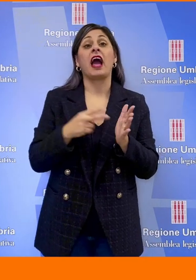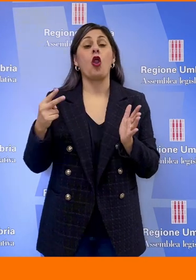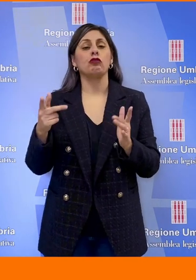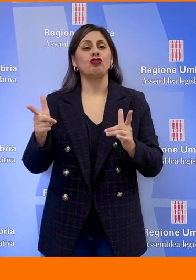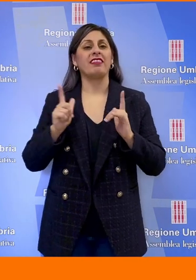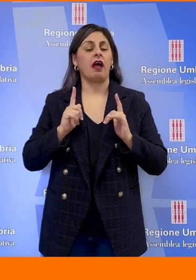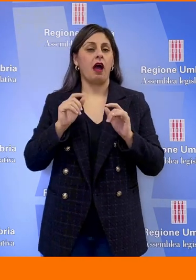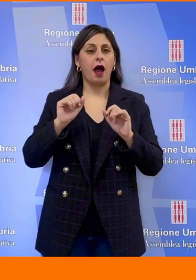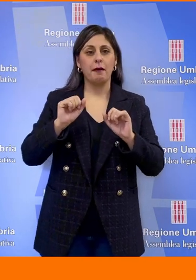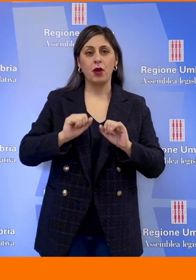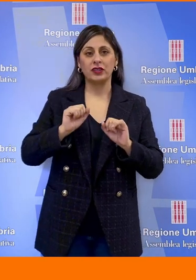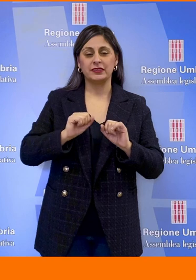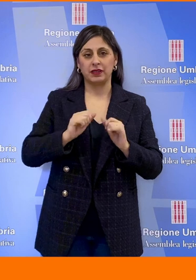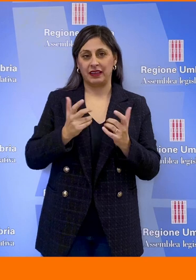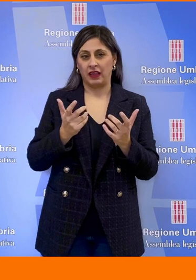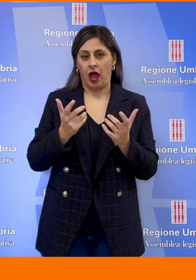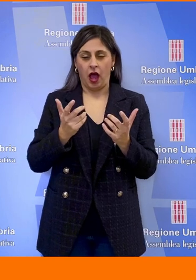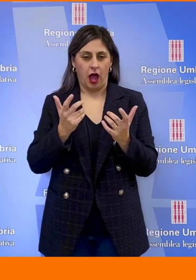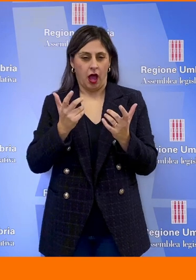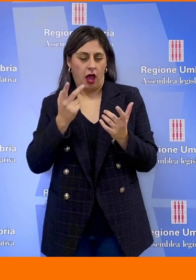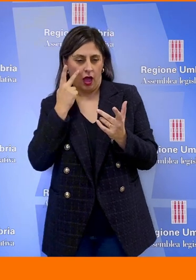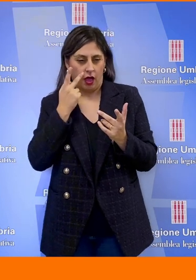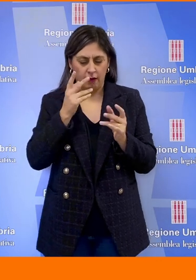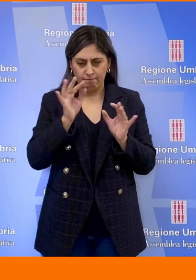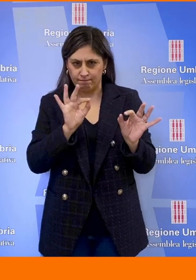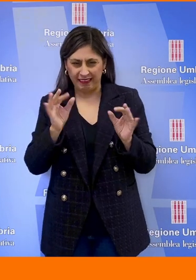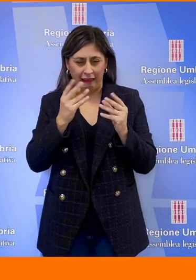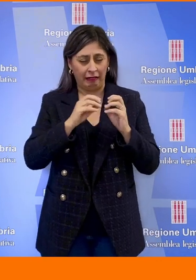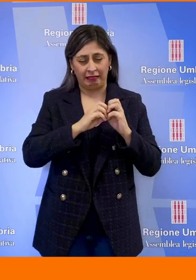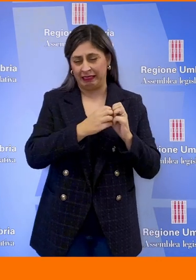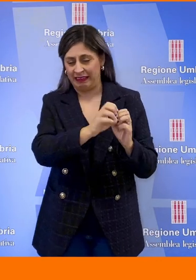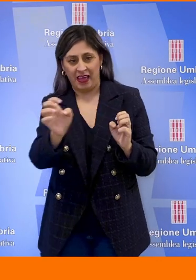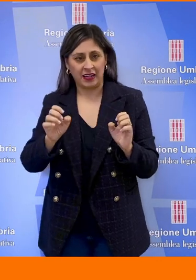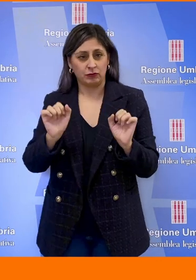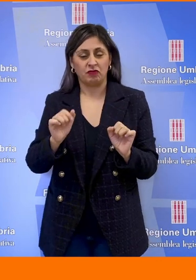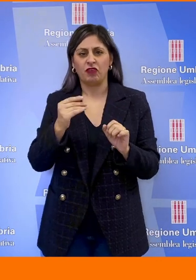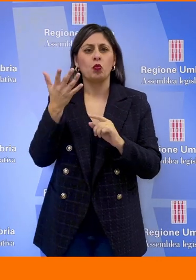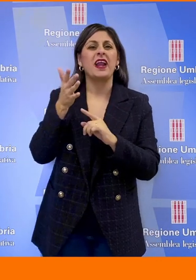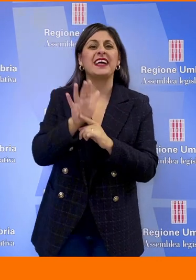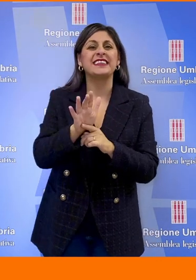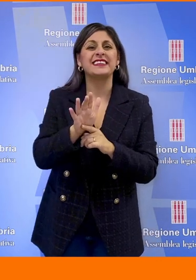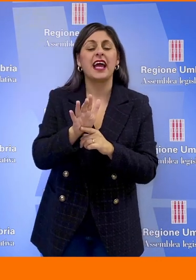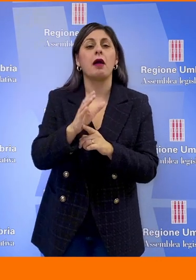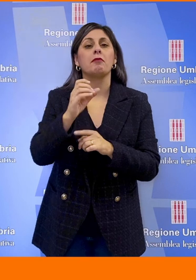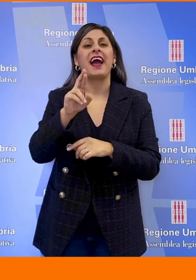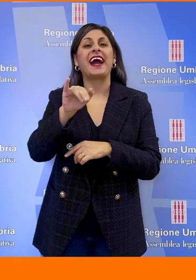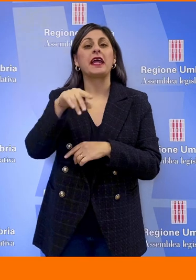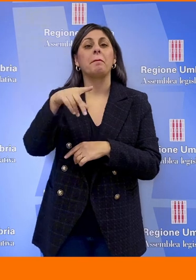di quelle sfaccettature anche per esempio, per fare un esempio, le criptovalute è una nuova forma di tecnologia